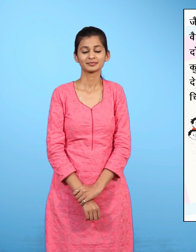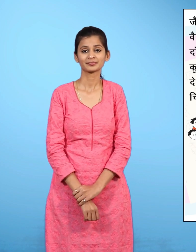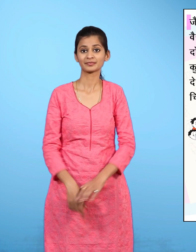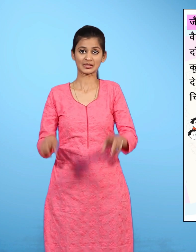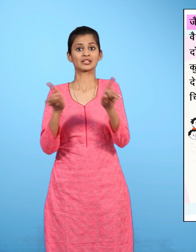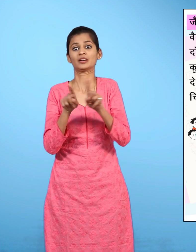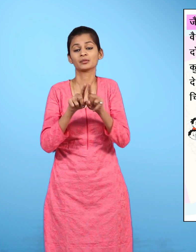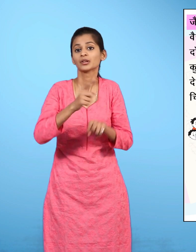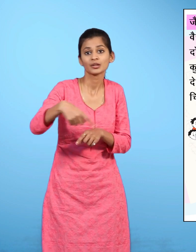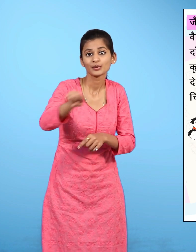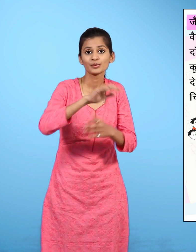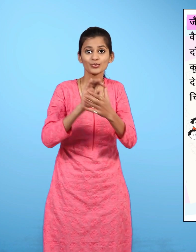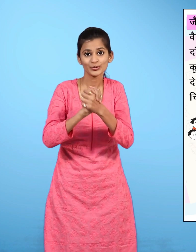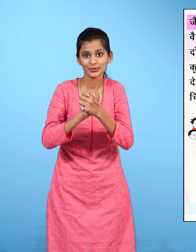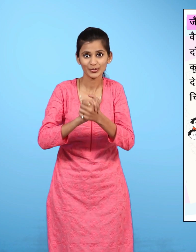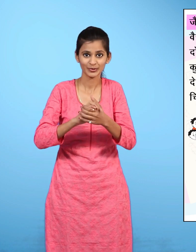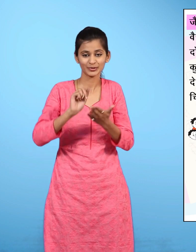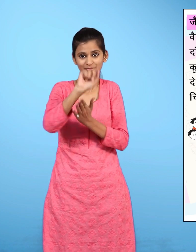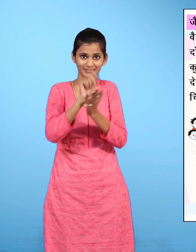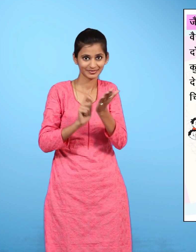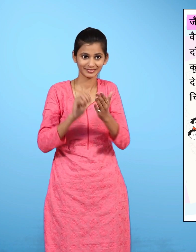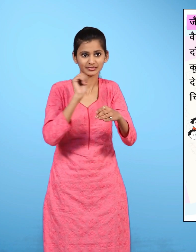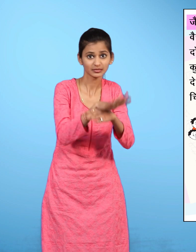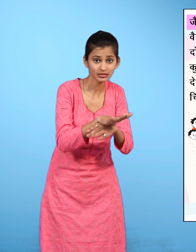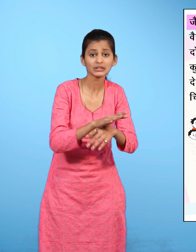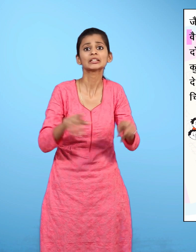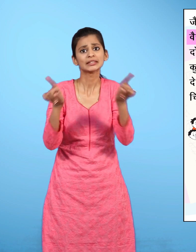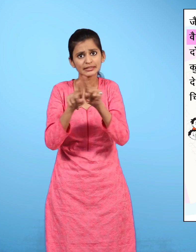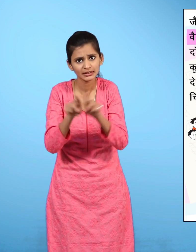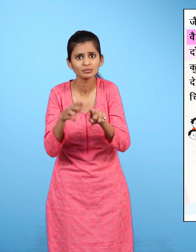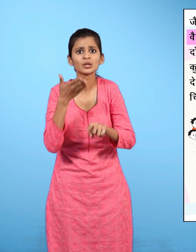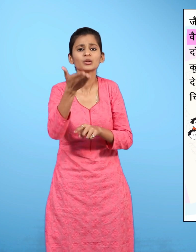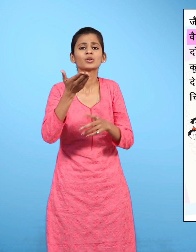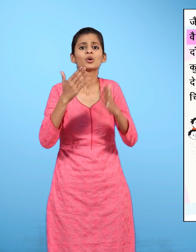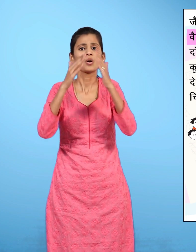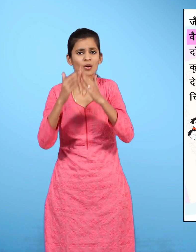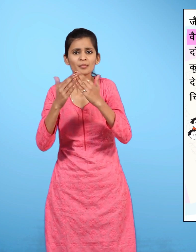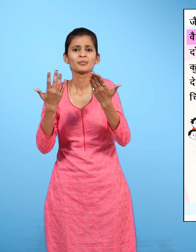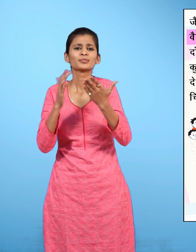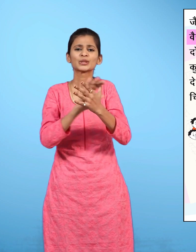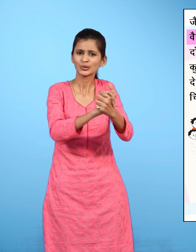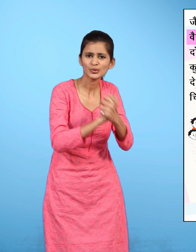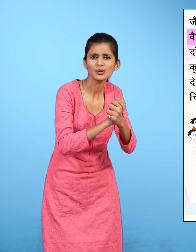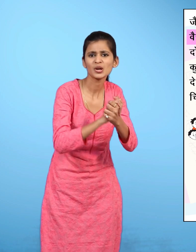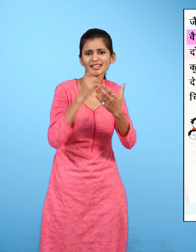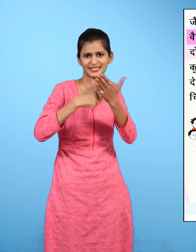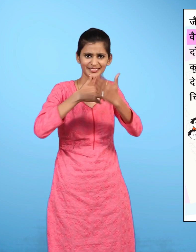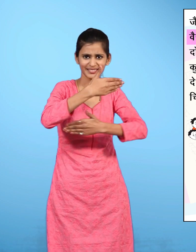जैसे तुम ने अपने दोस्त को चिठी लिखी वैसे ही तुमारे घर पर भी रिष्टेदार और